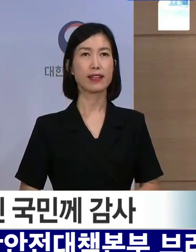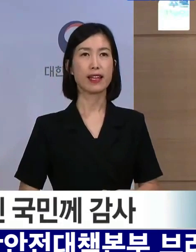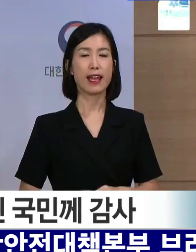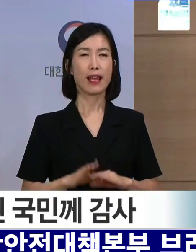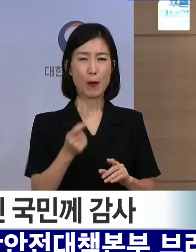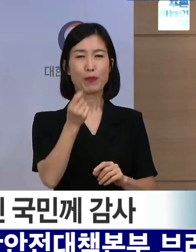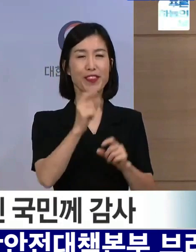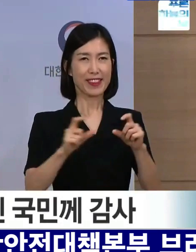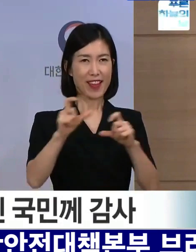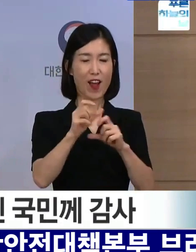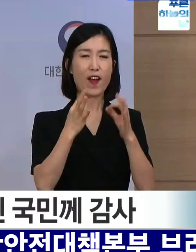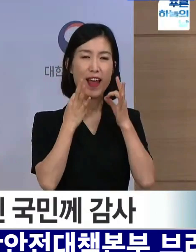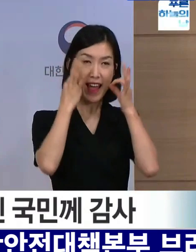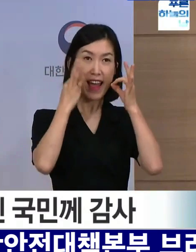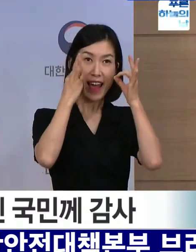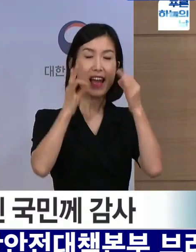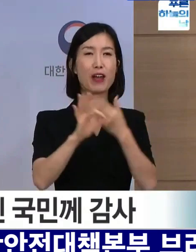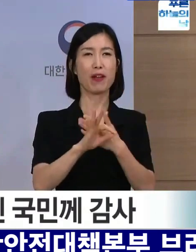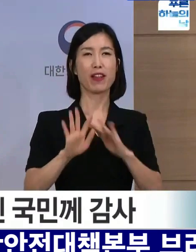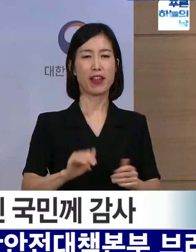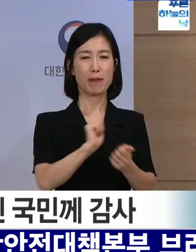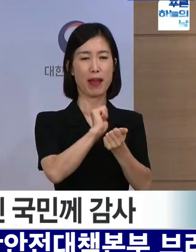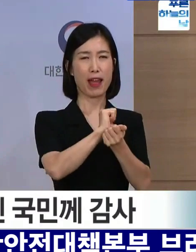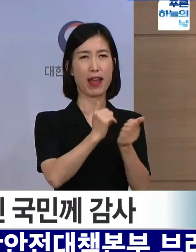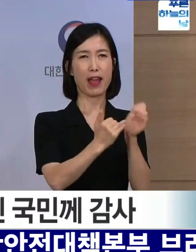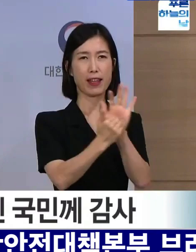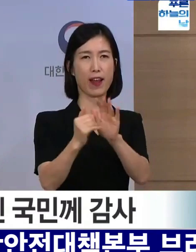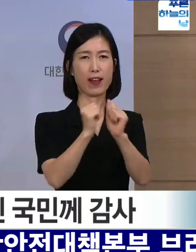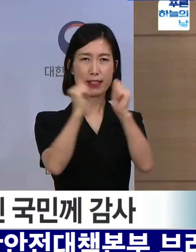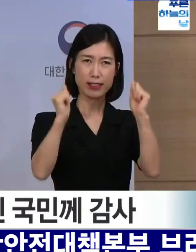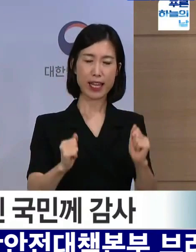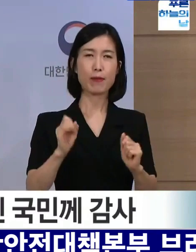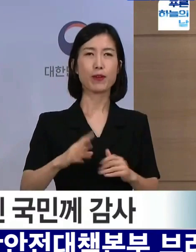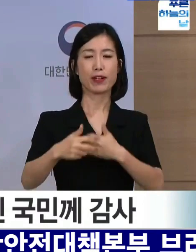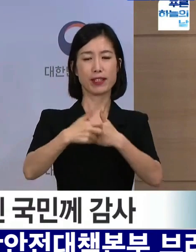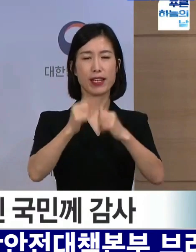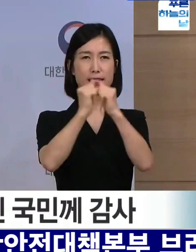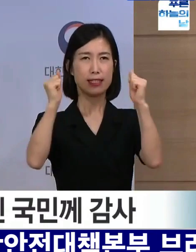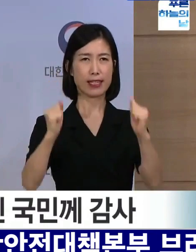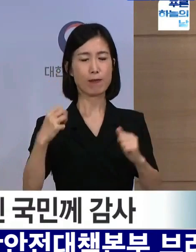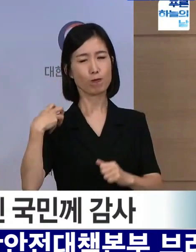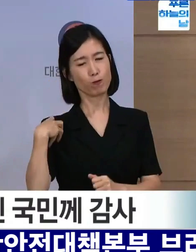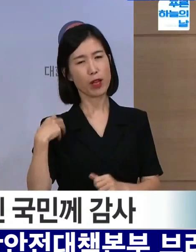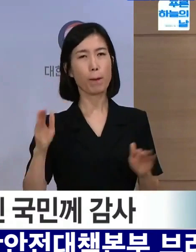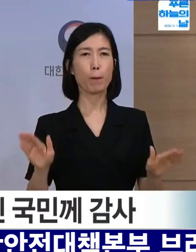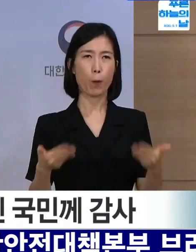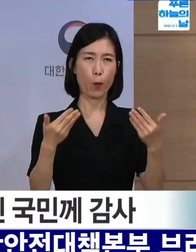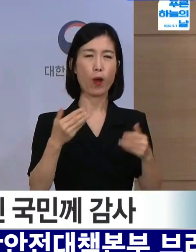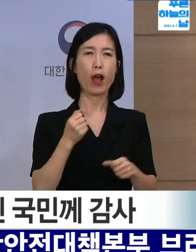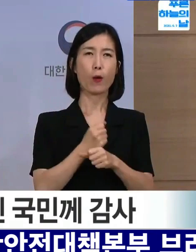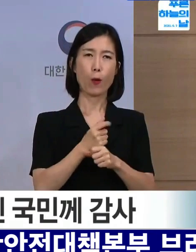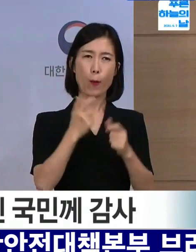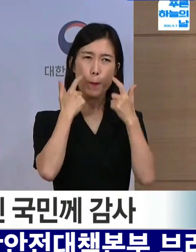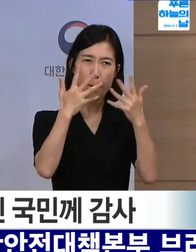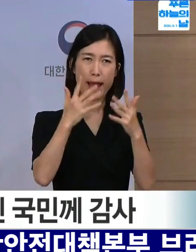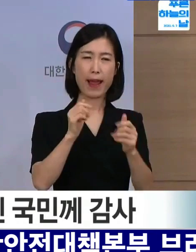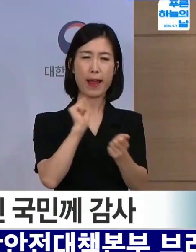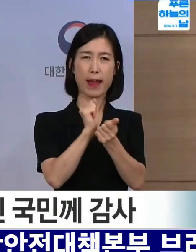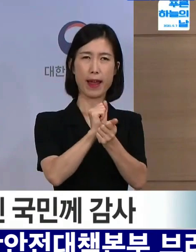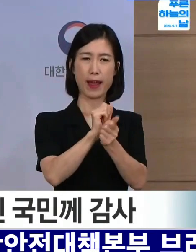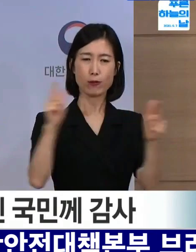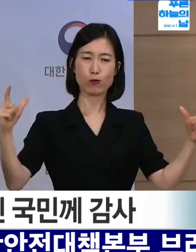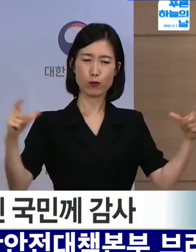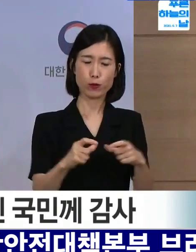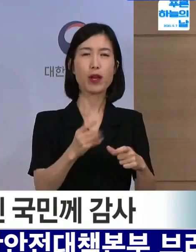이제 조금만 더 힘을 내면 우리 방역과 의료체계의 부담이 크지 않은 수준으로 확실하게 환자